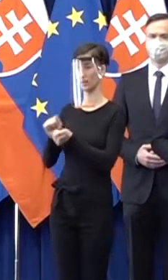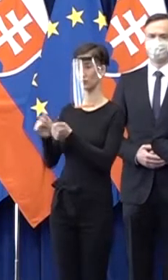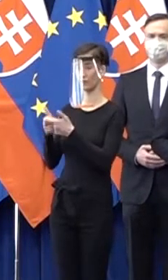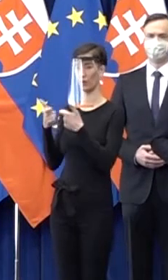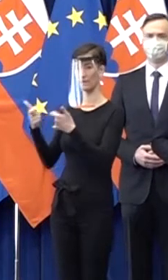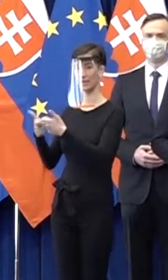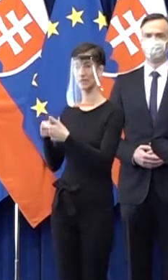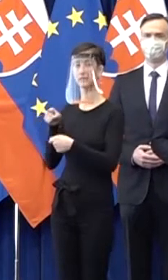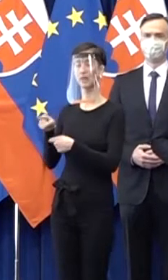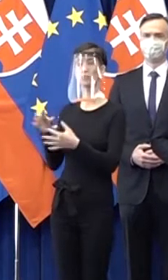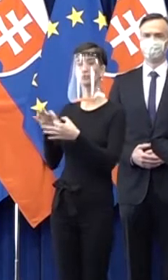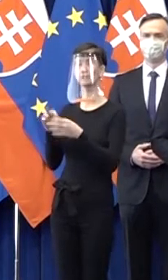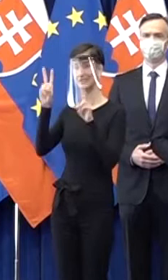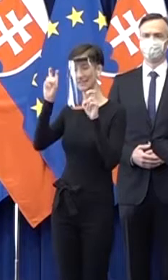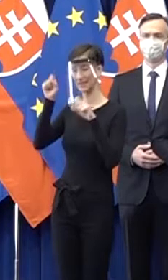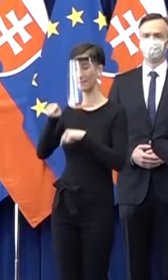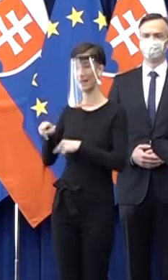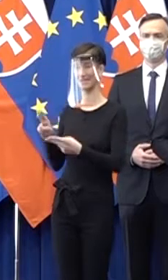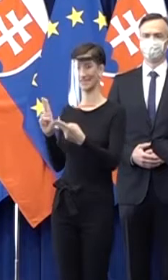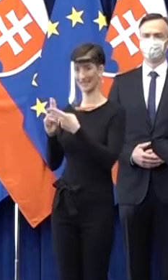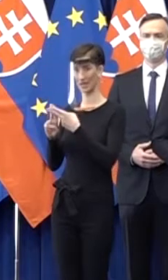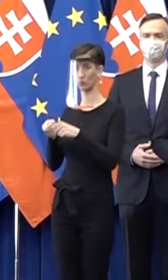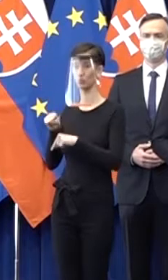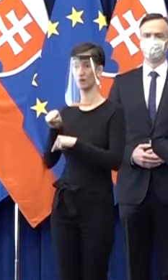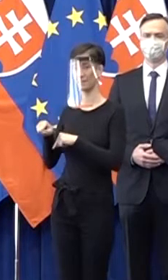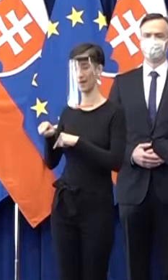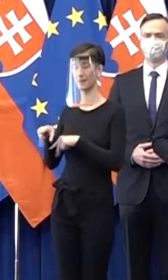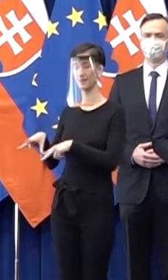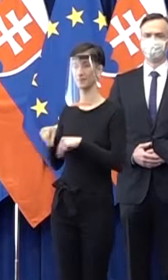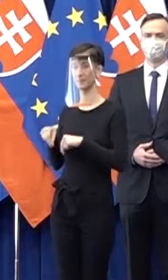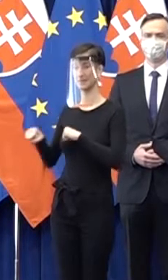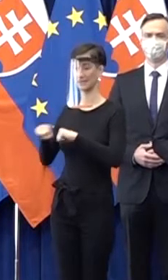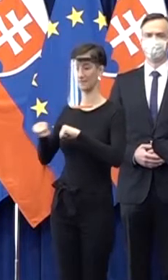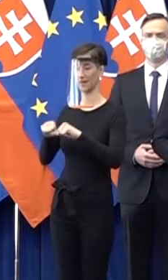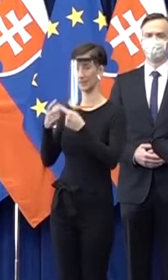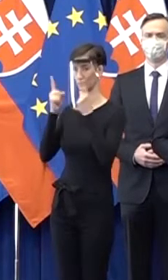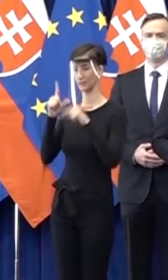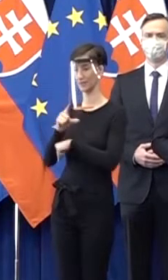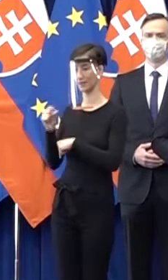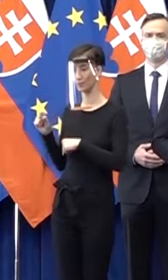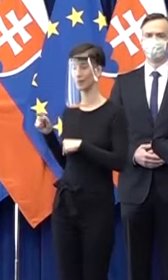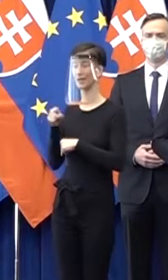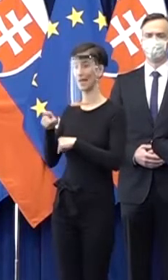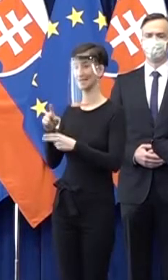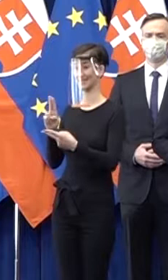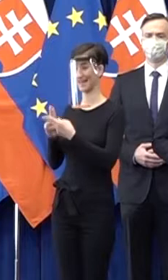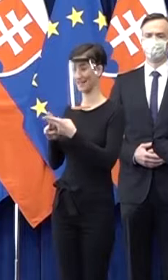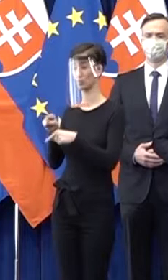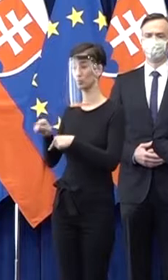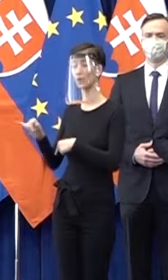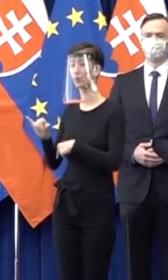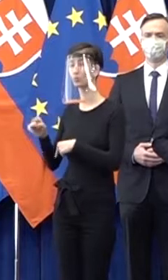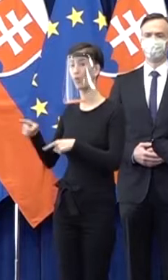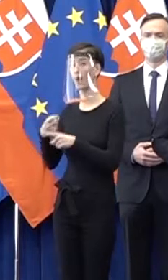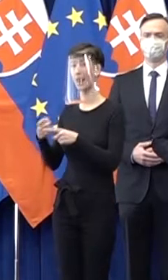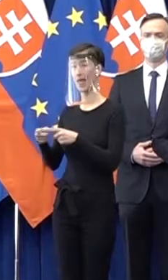konferencia sa bude týkať stretnutia pána predsedu Vlády SR so zástupcami leasingových spoločností. A